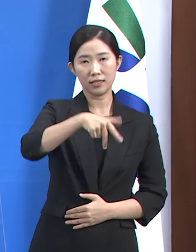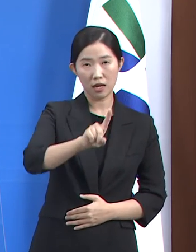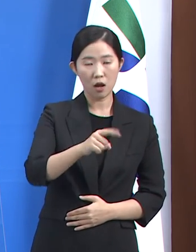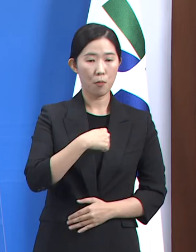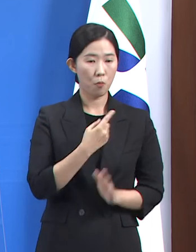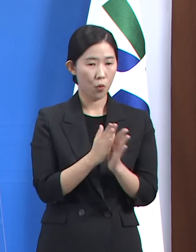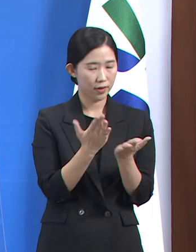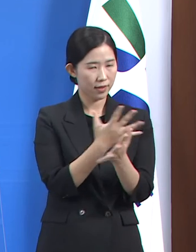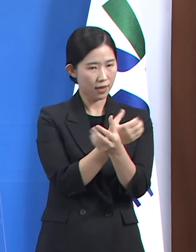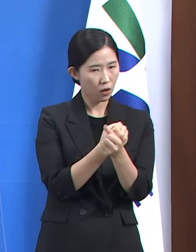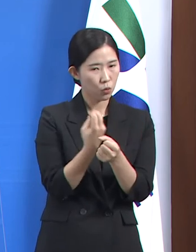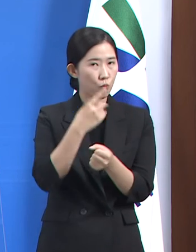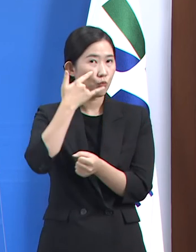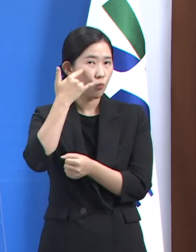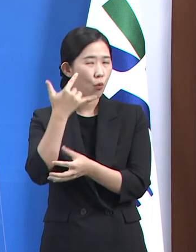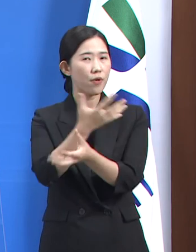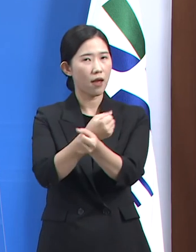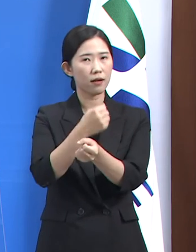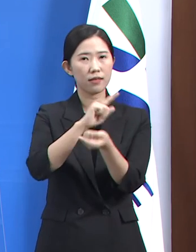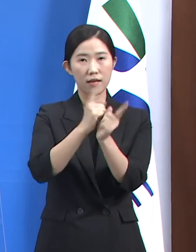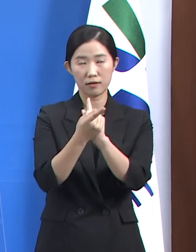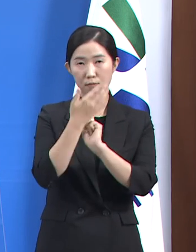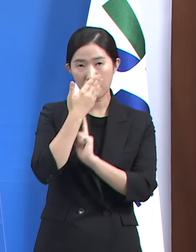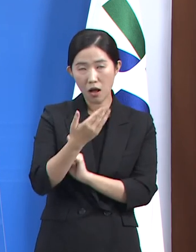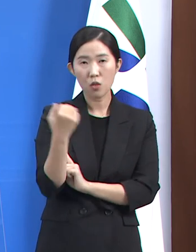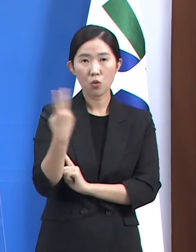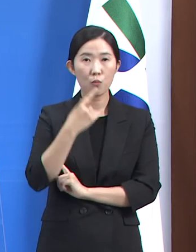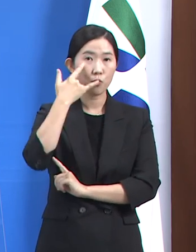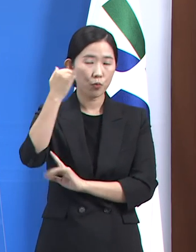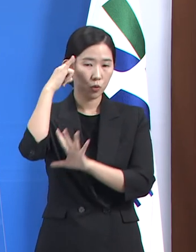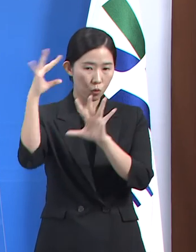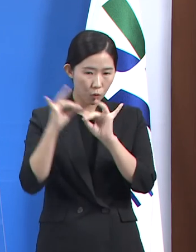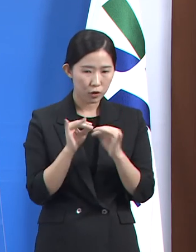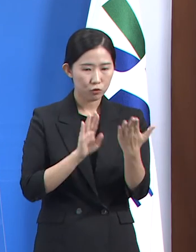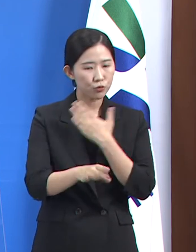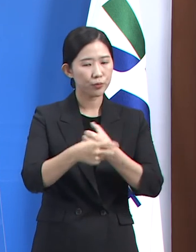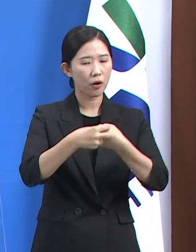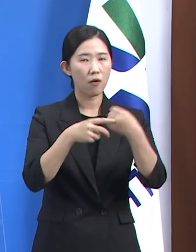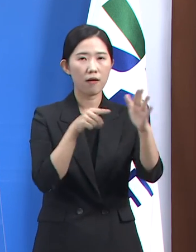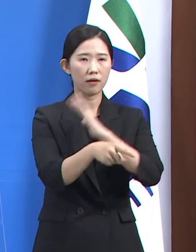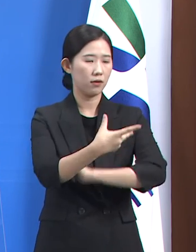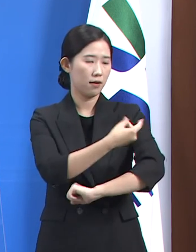사전 예약 후 보호자 동의를 기반으로 위탁 의료기관에서 접종이 가능합니다.